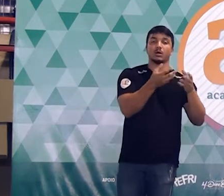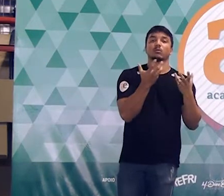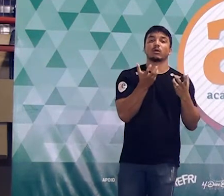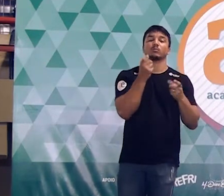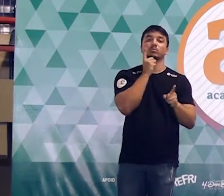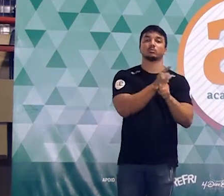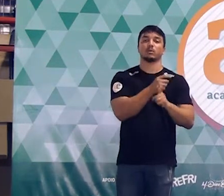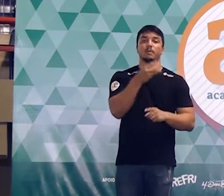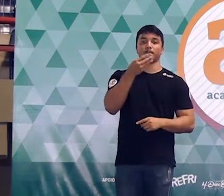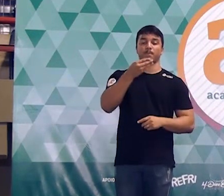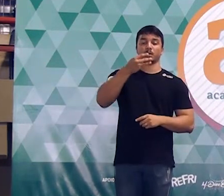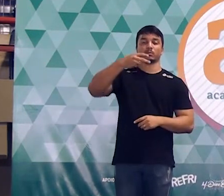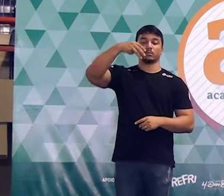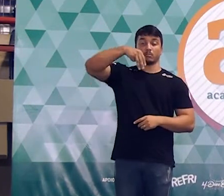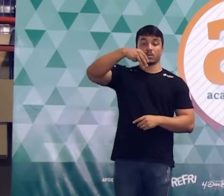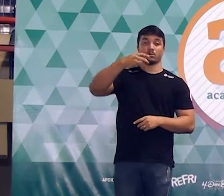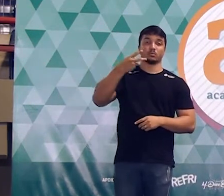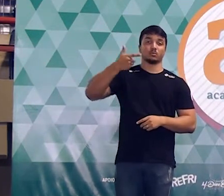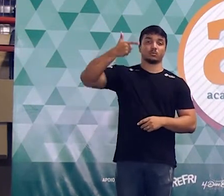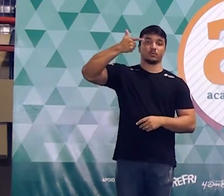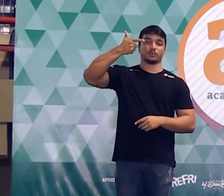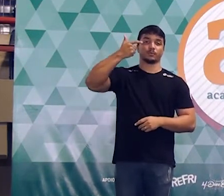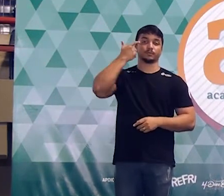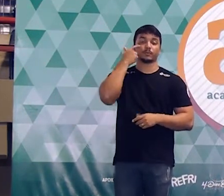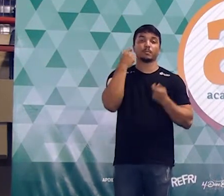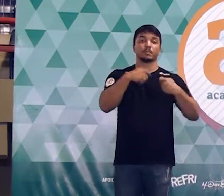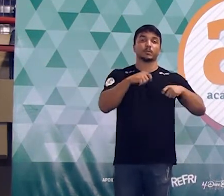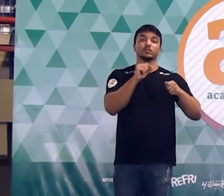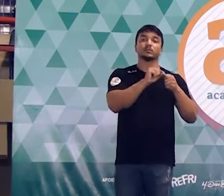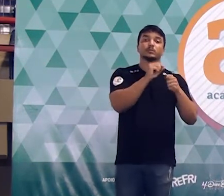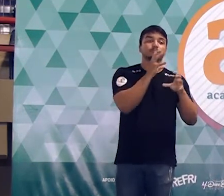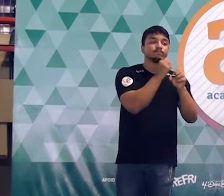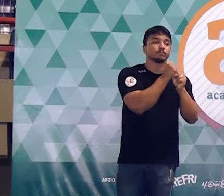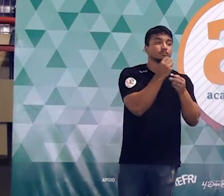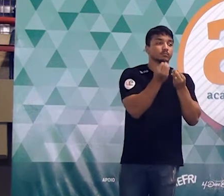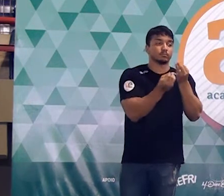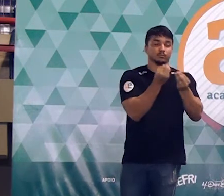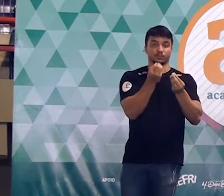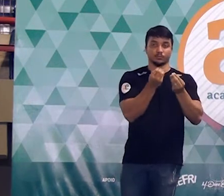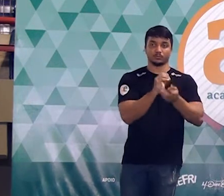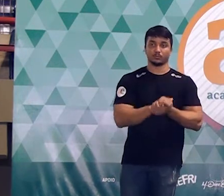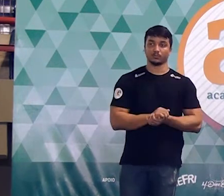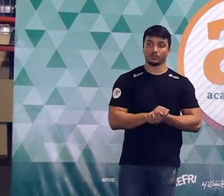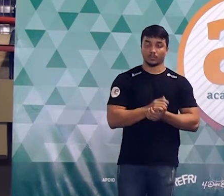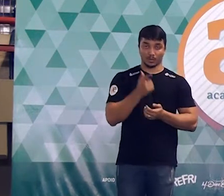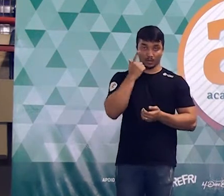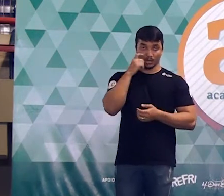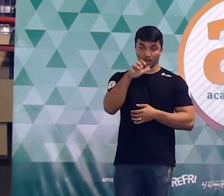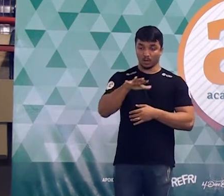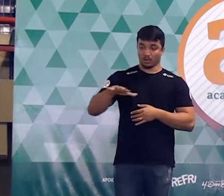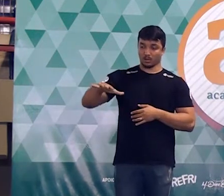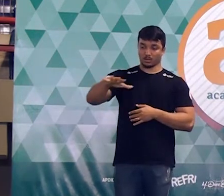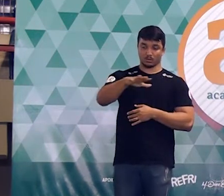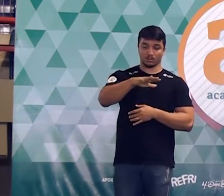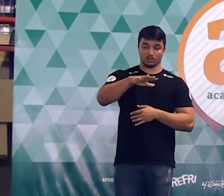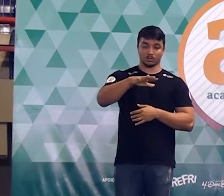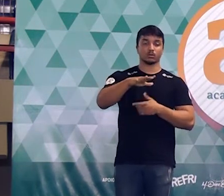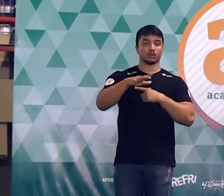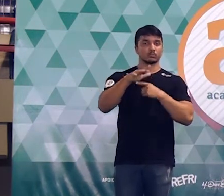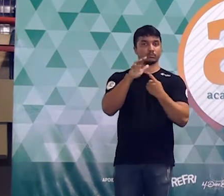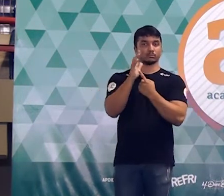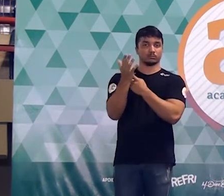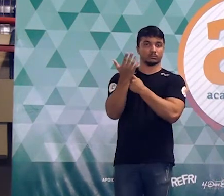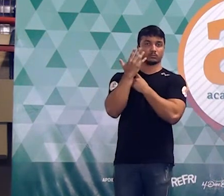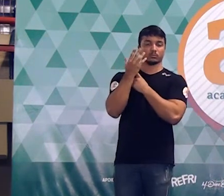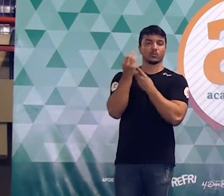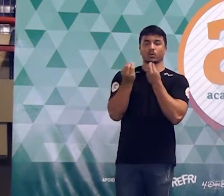quadrados então o que é que nós precisamos meus amigos calcular eu preciso calcular a área que está indicada aí